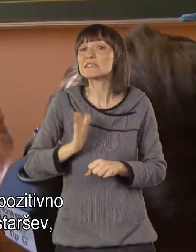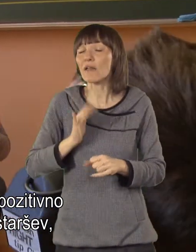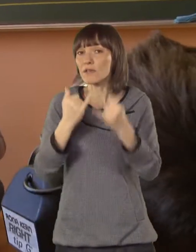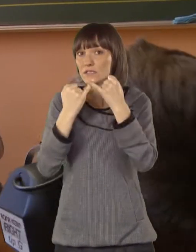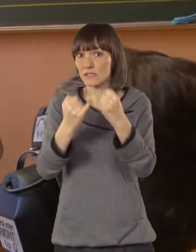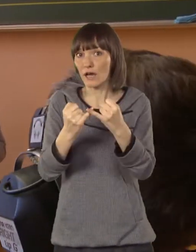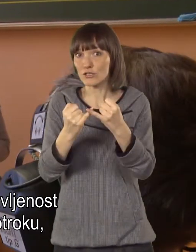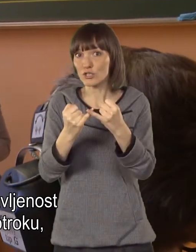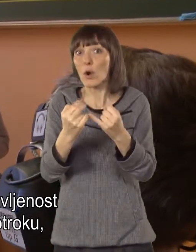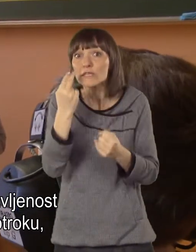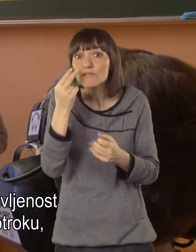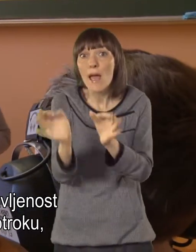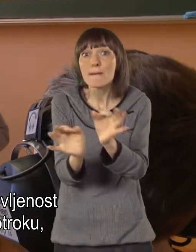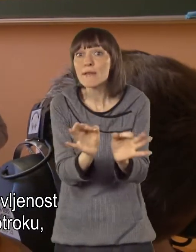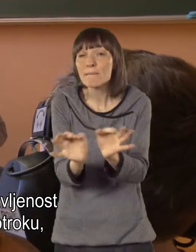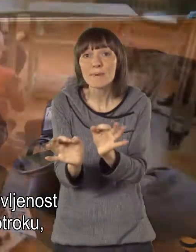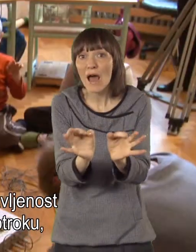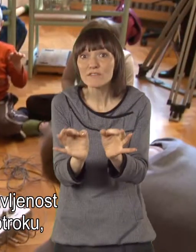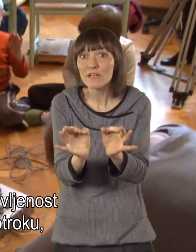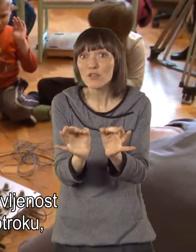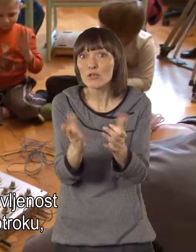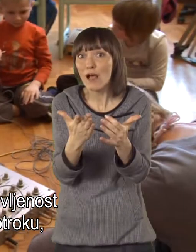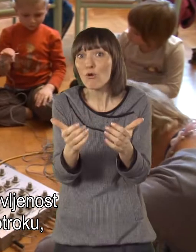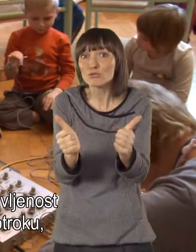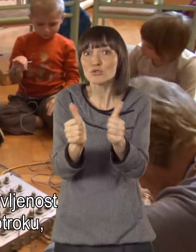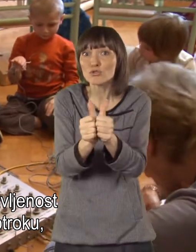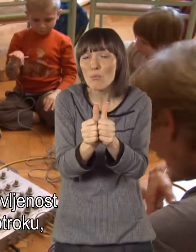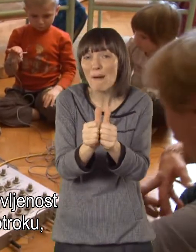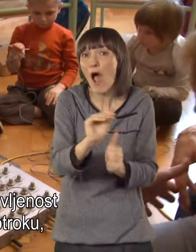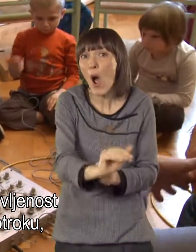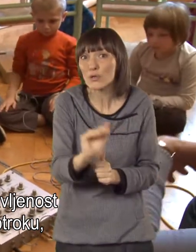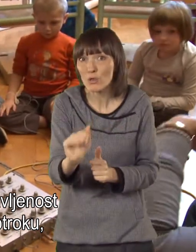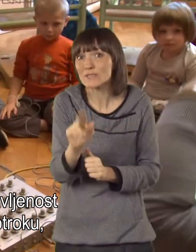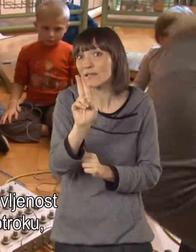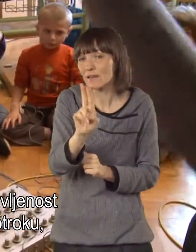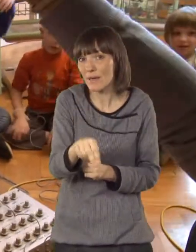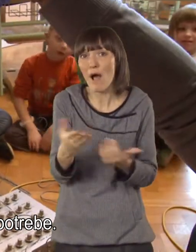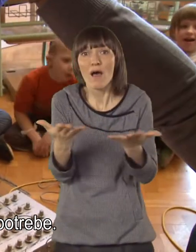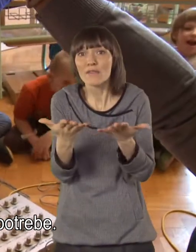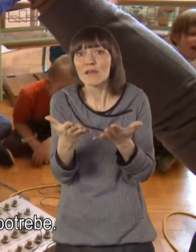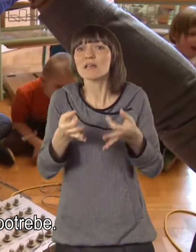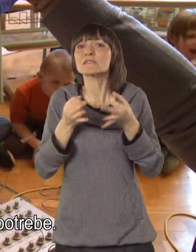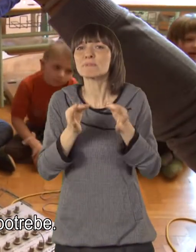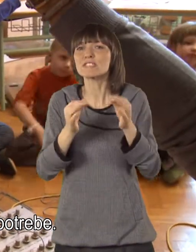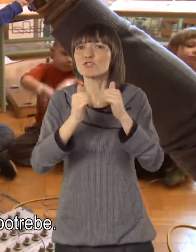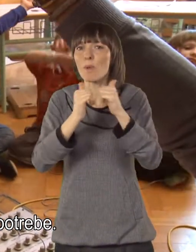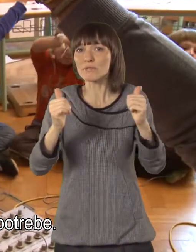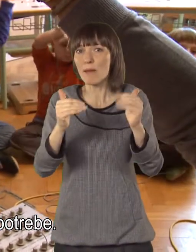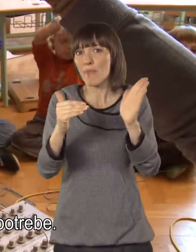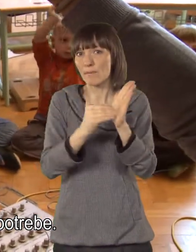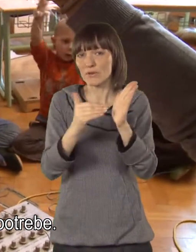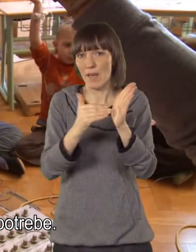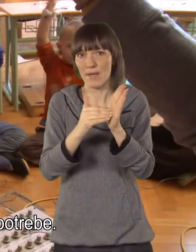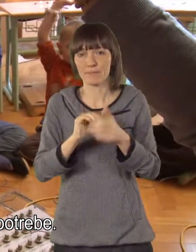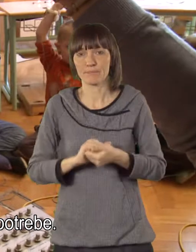strani staršev, ker se kaže, je na pripravljeno stopiti nasproti otroku, ki pač ima neke